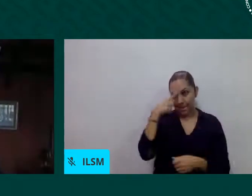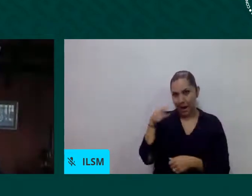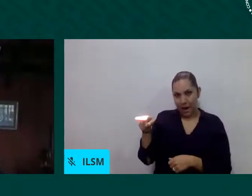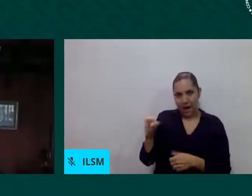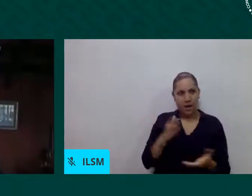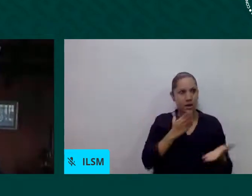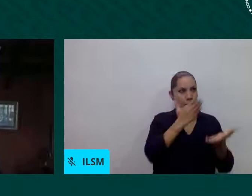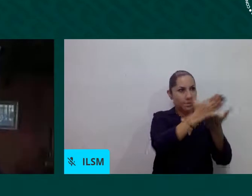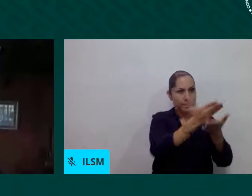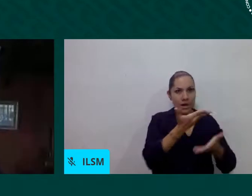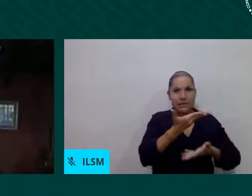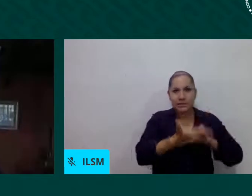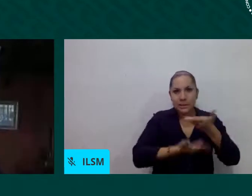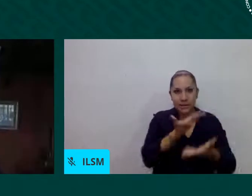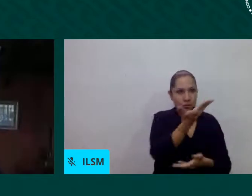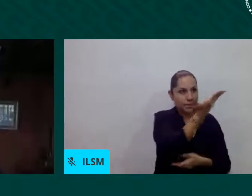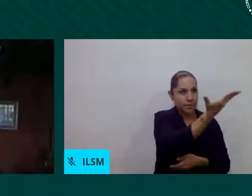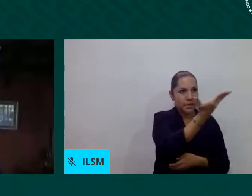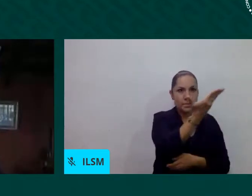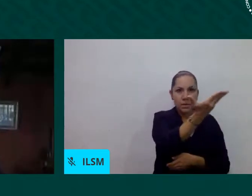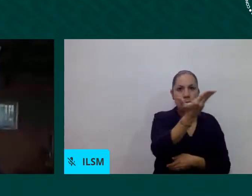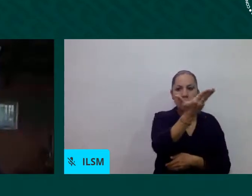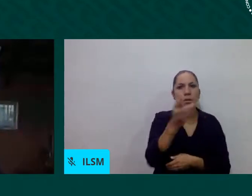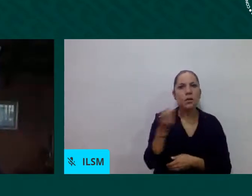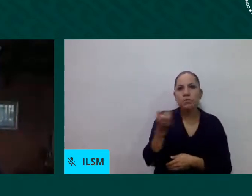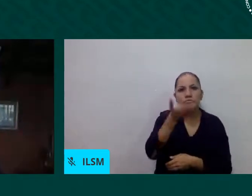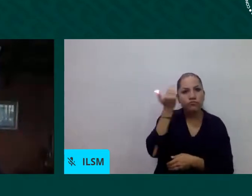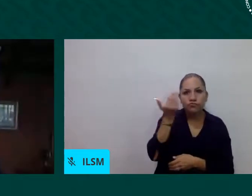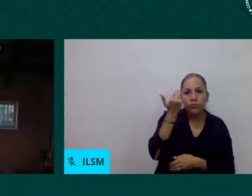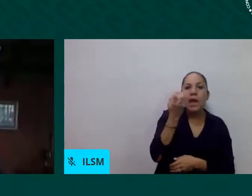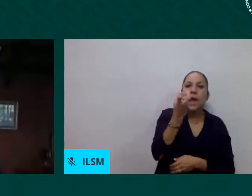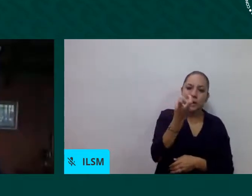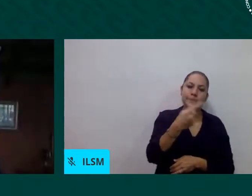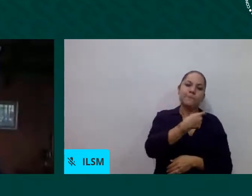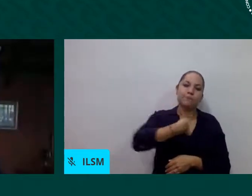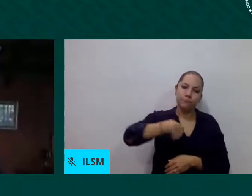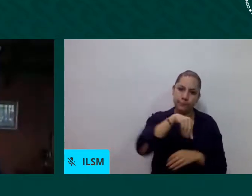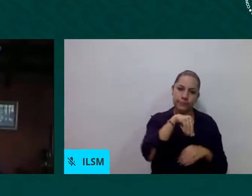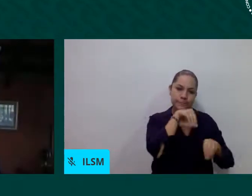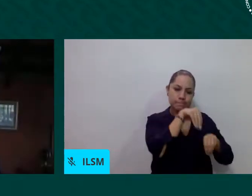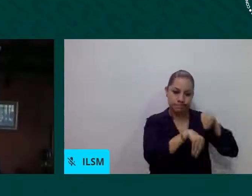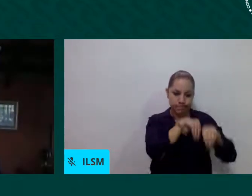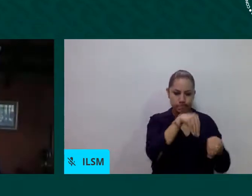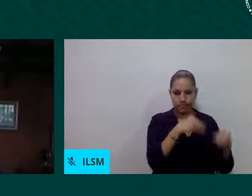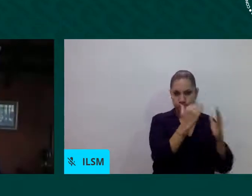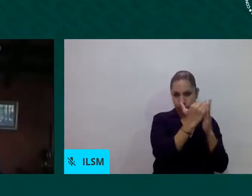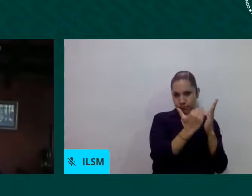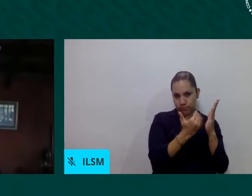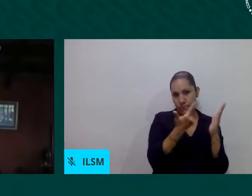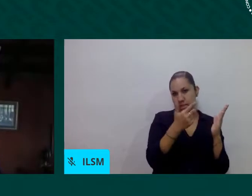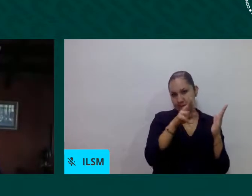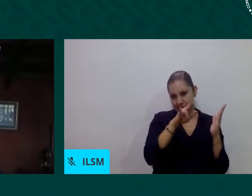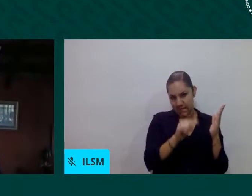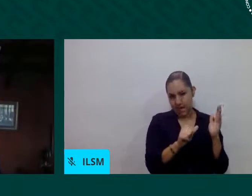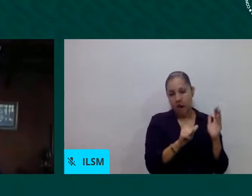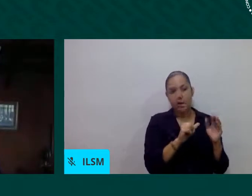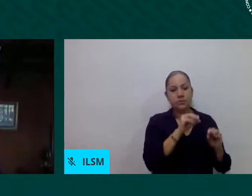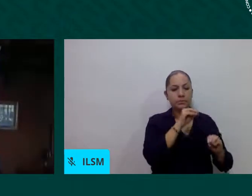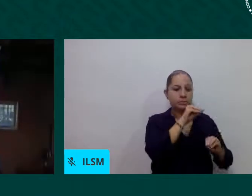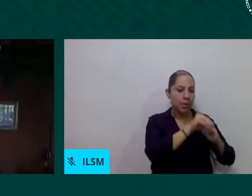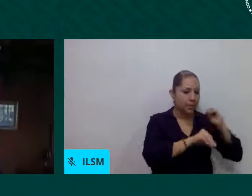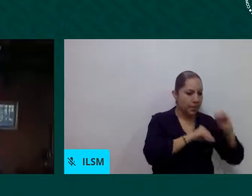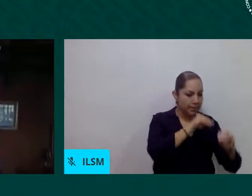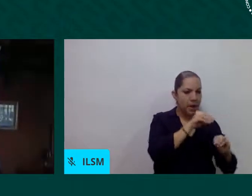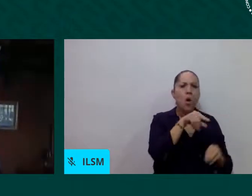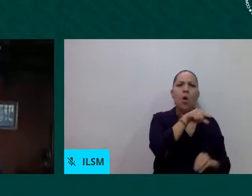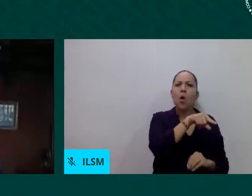migrantes que es una que estaba también en vía web que permite vincular los